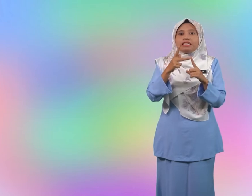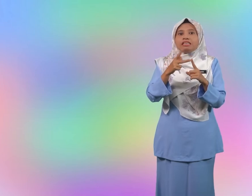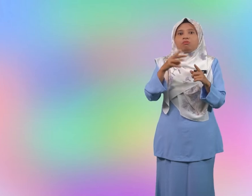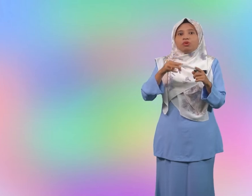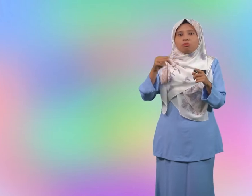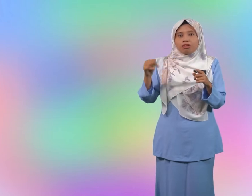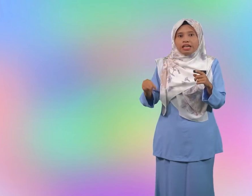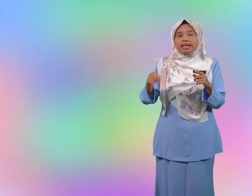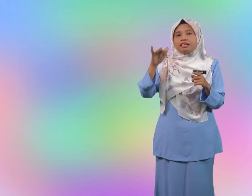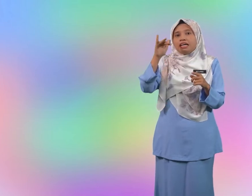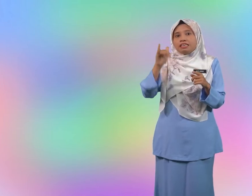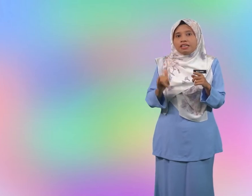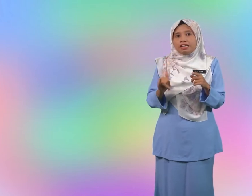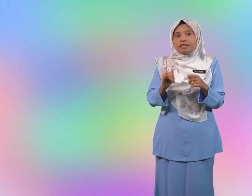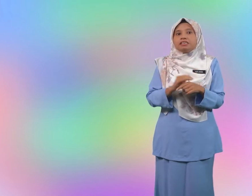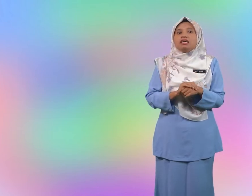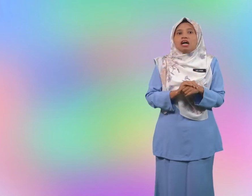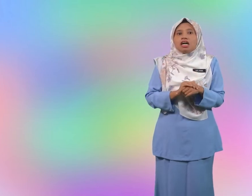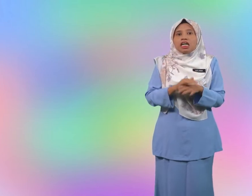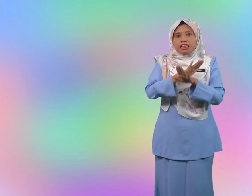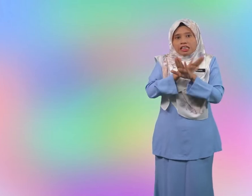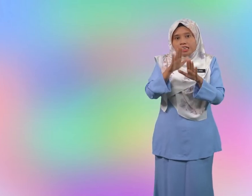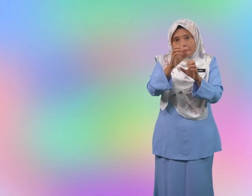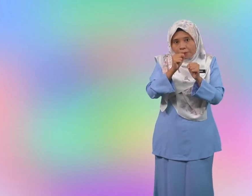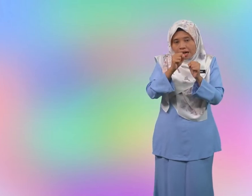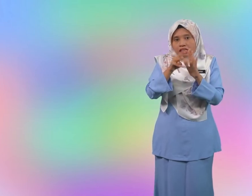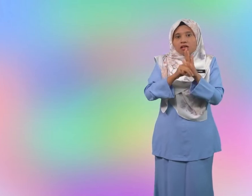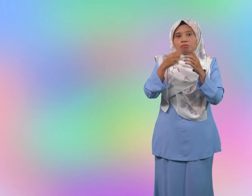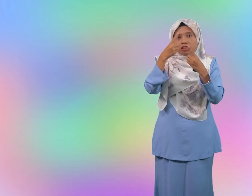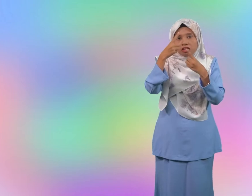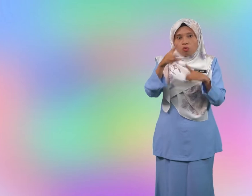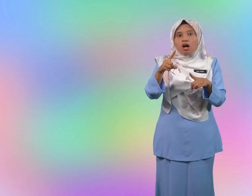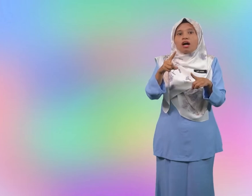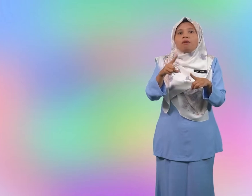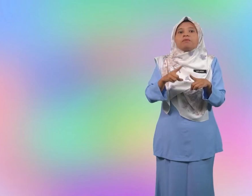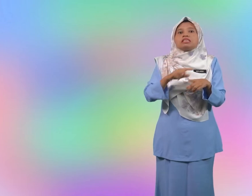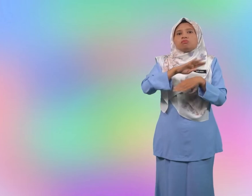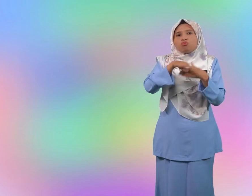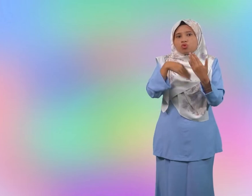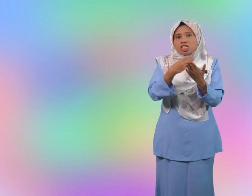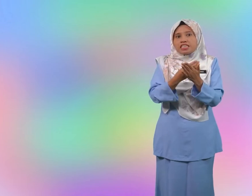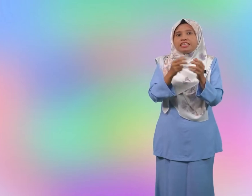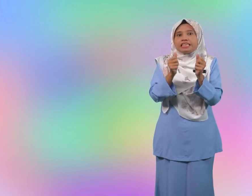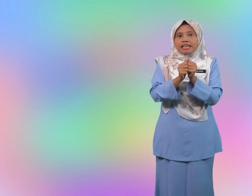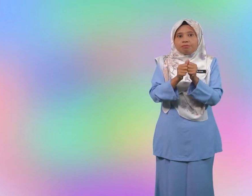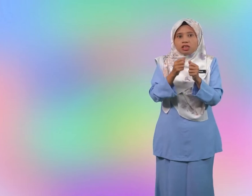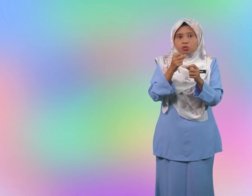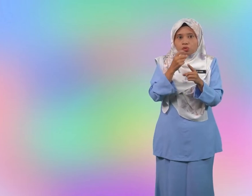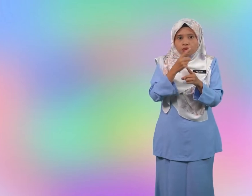murid-murid yang tidak dapat menjawab semua dengan betul